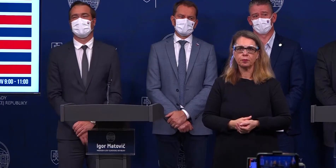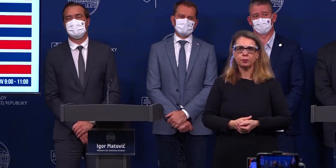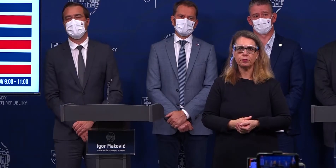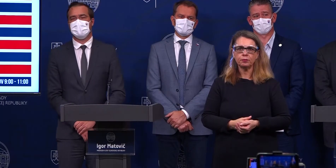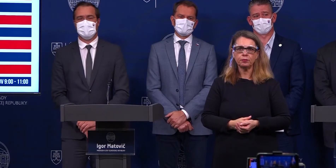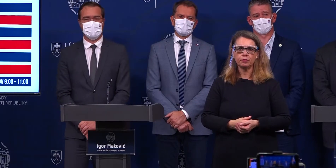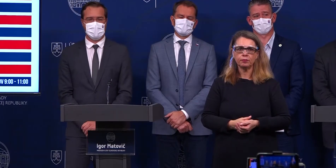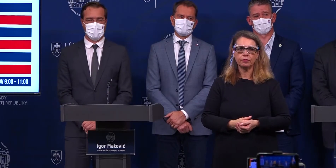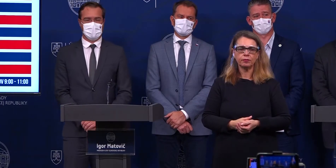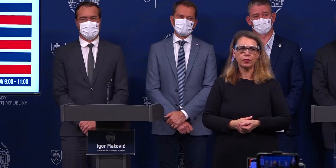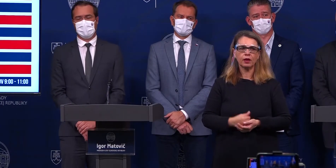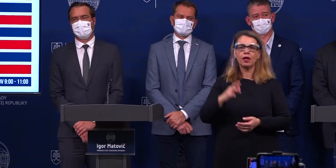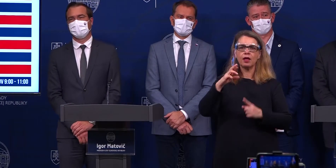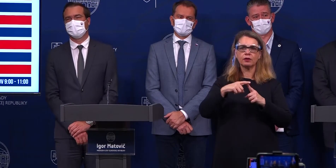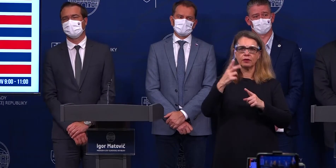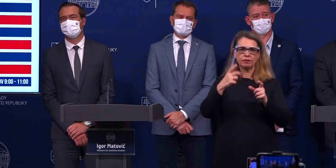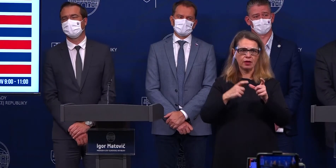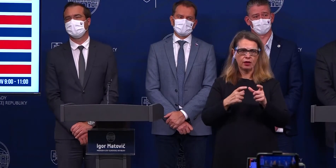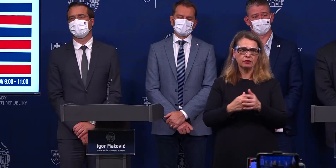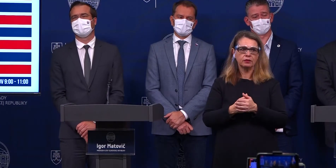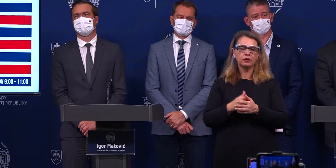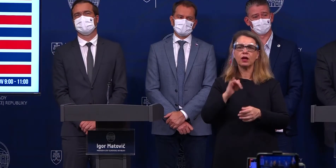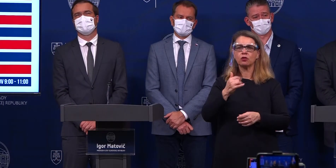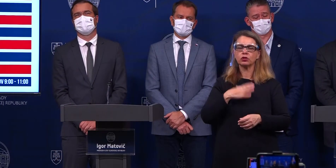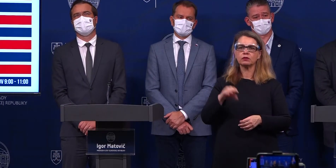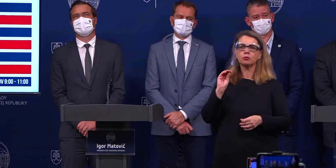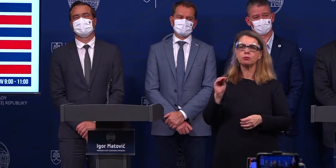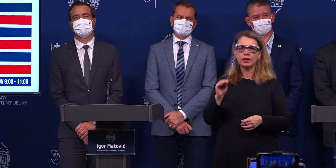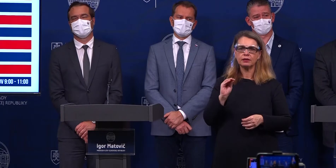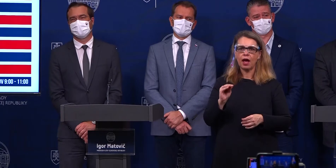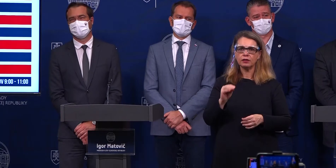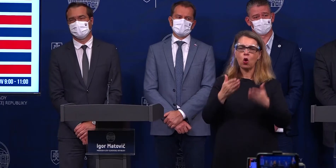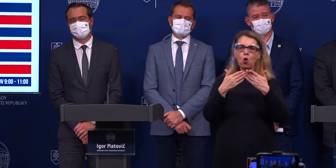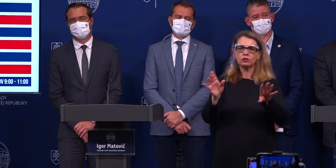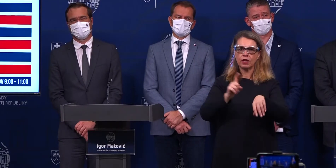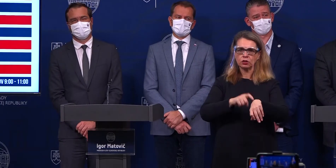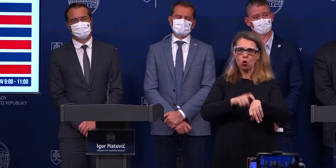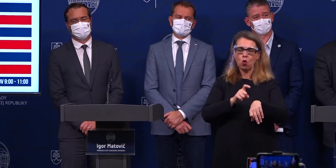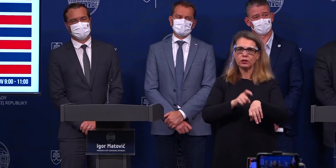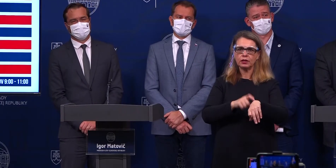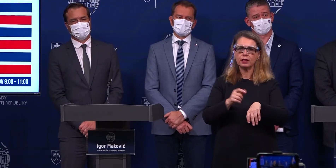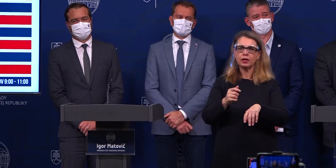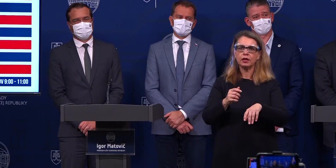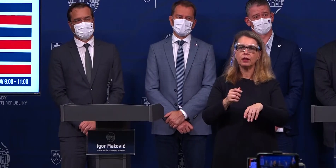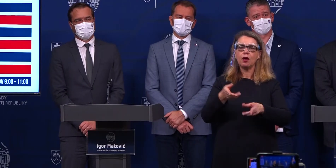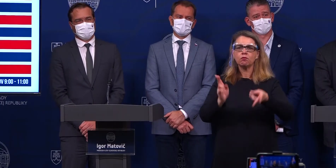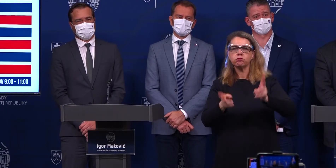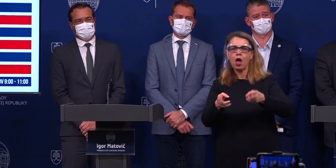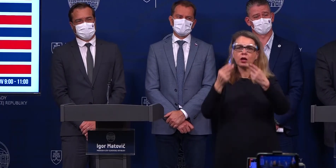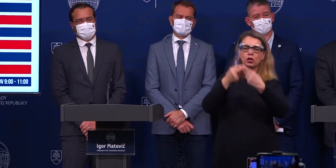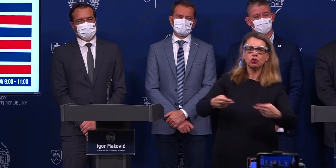Ďakujeme. STV. Ja by som sa ešte chcela spýtať na otváracie hodiny tých podnikov, barov,